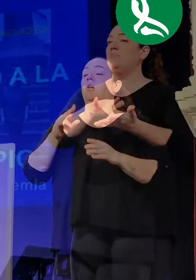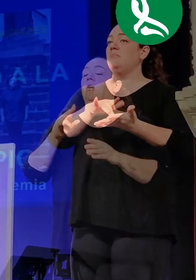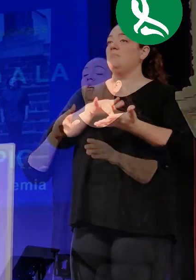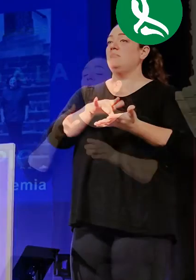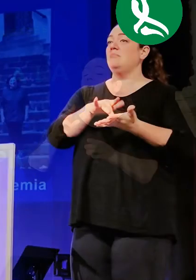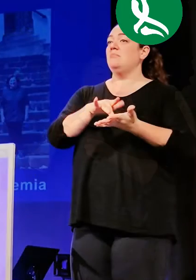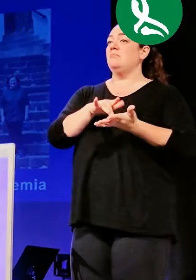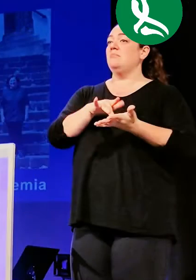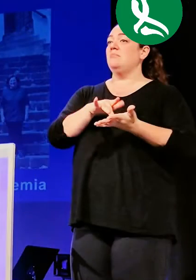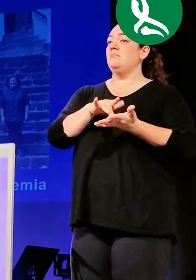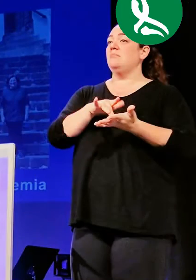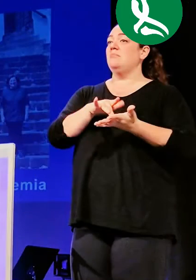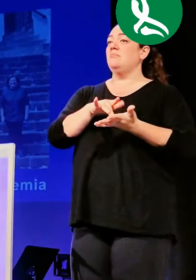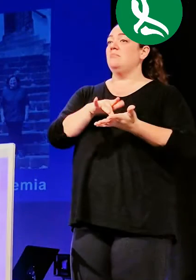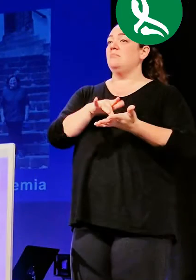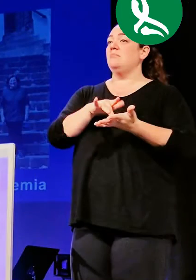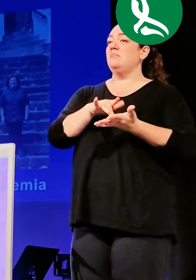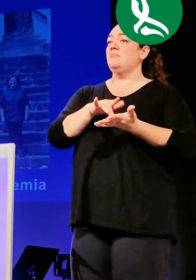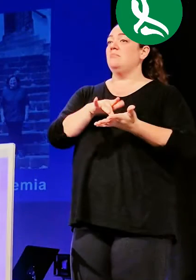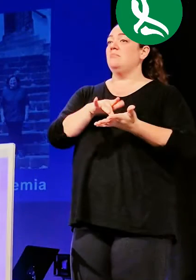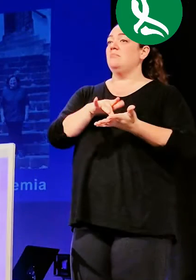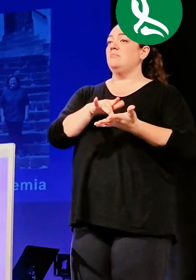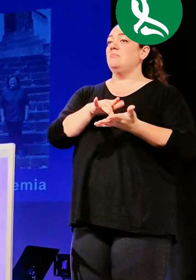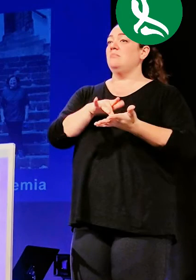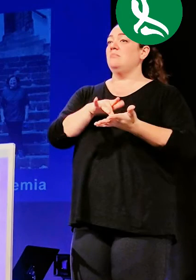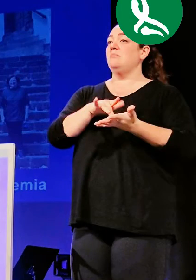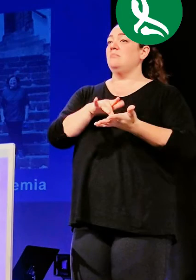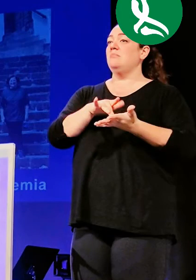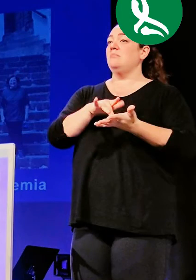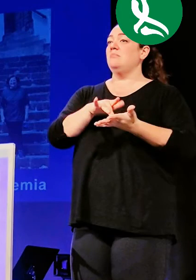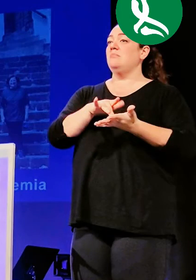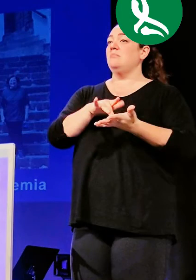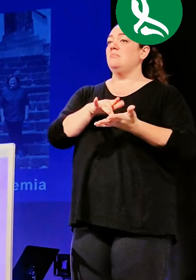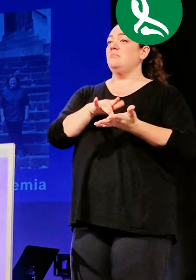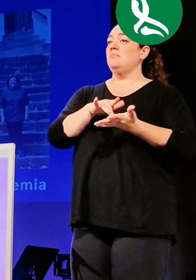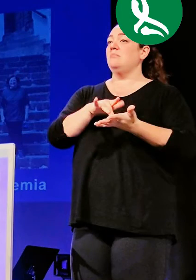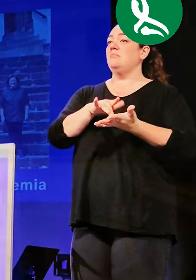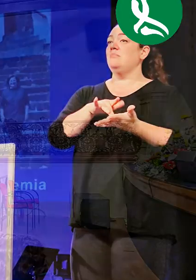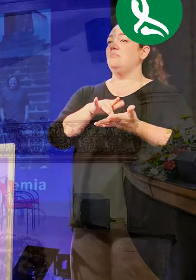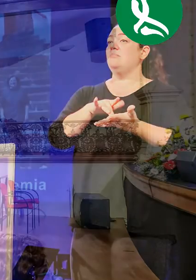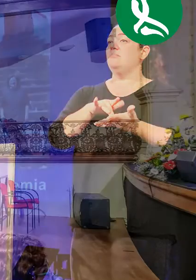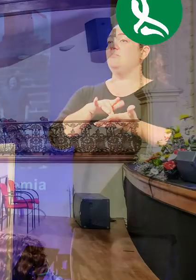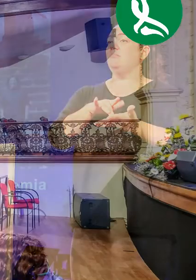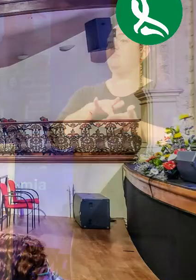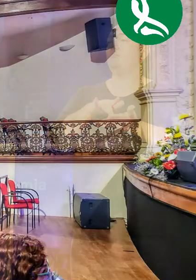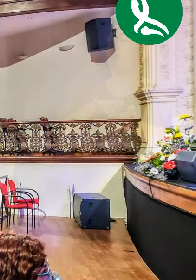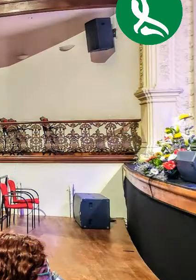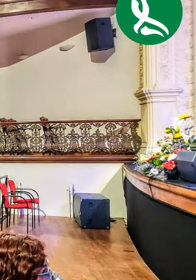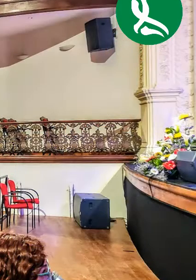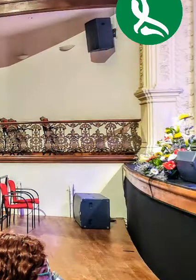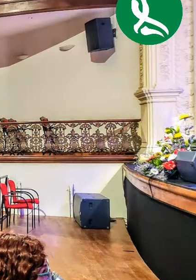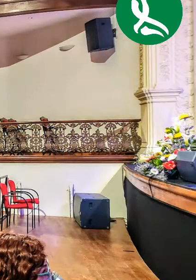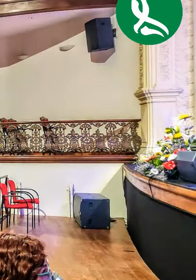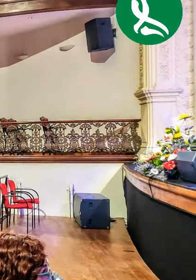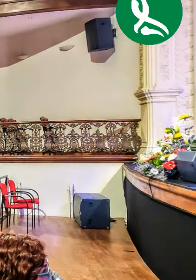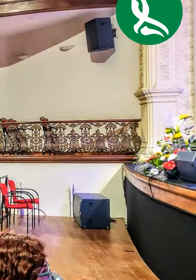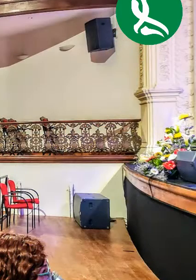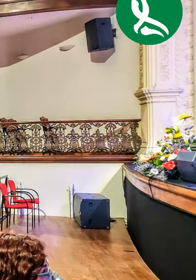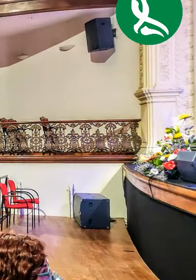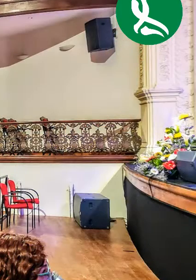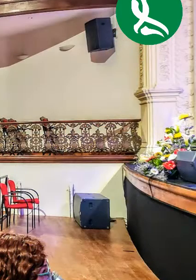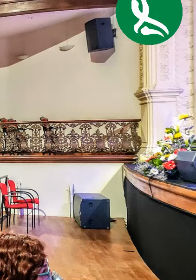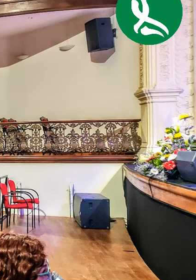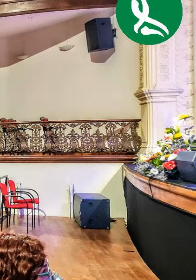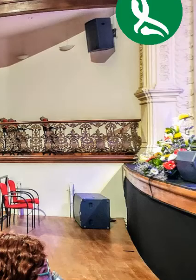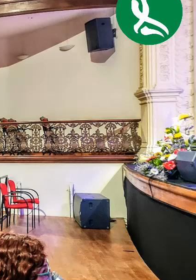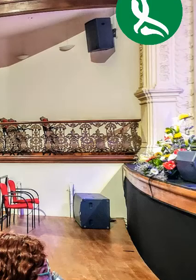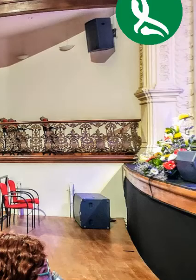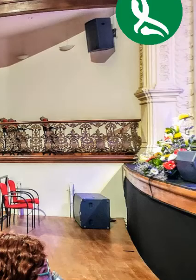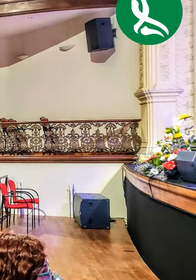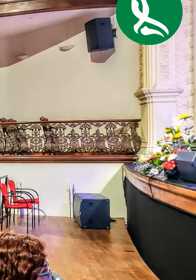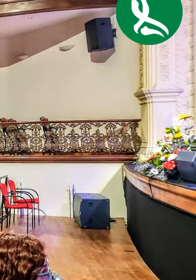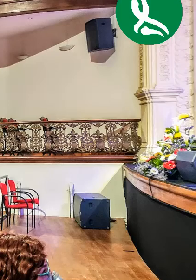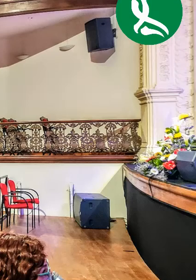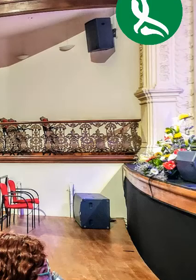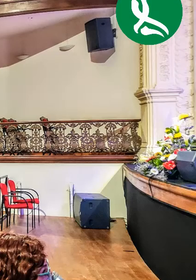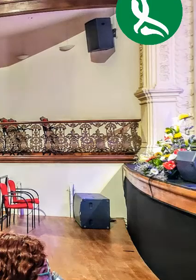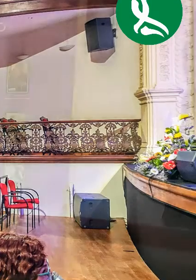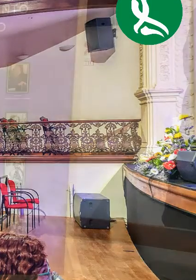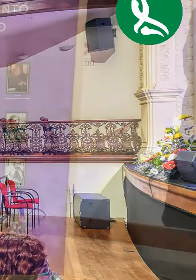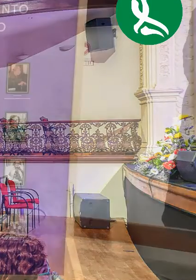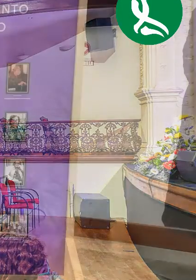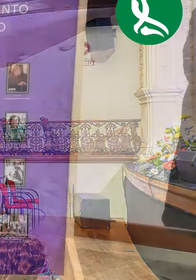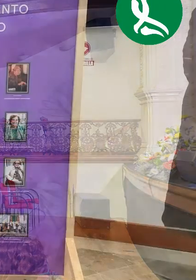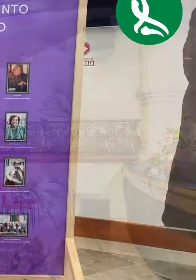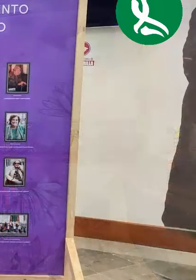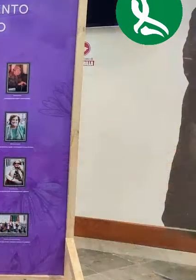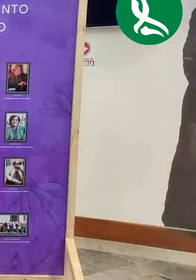familia. Y se le reconoce por algo que mueve sus acciones, el amor. No hay palabra más hermosa que pueda sintetizar la